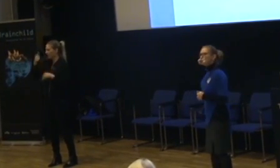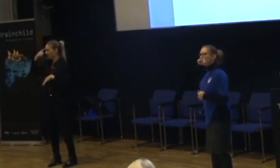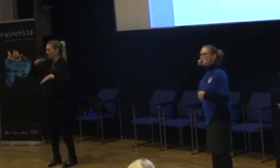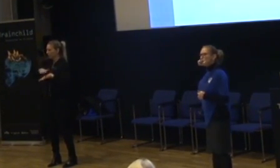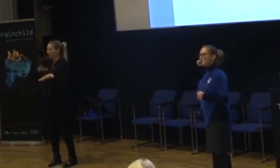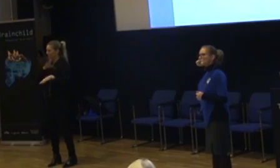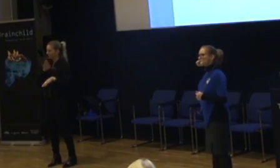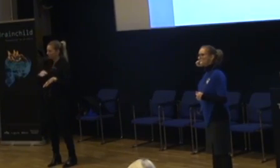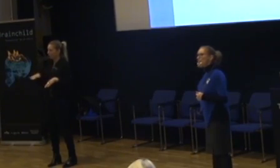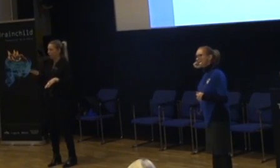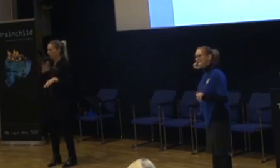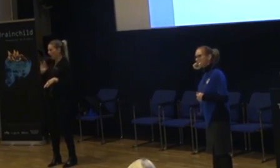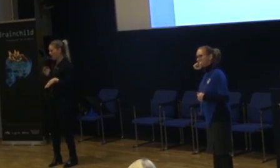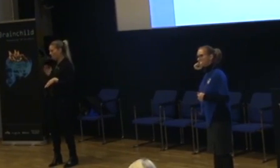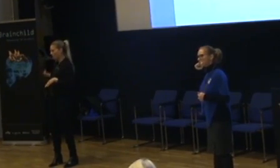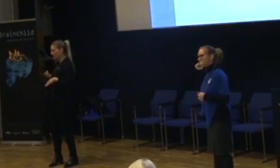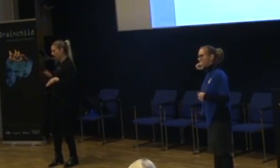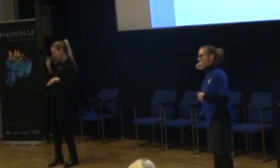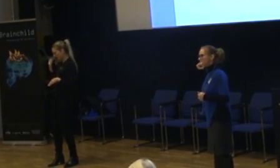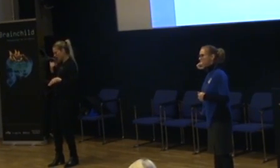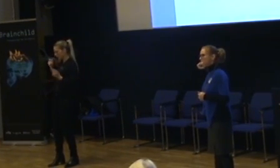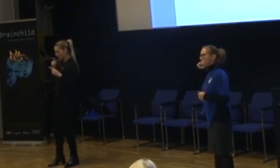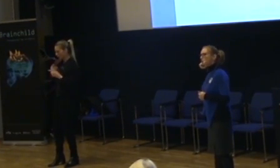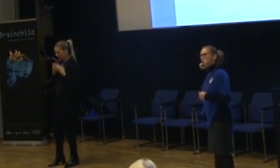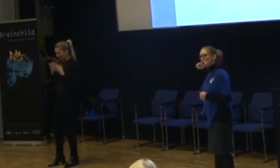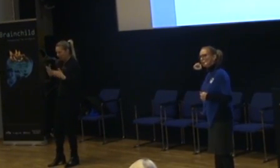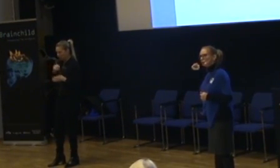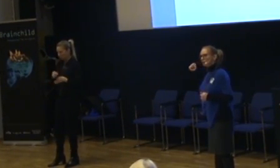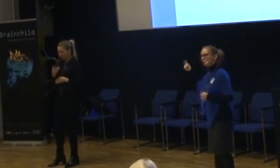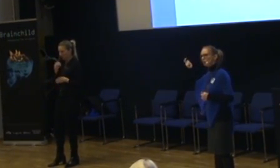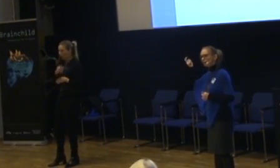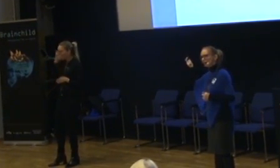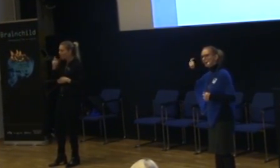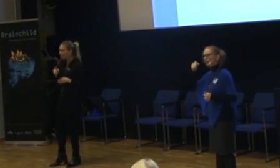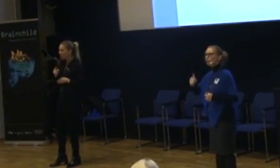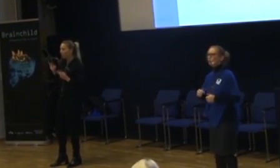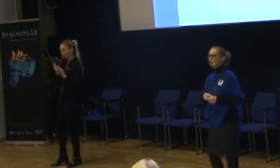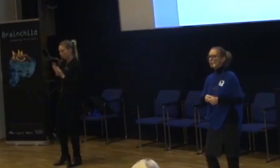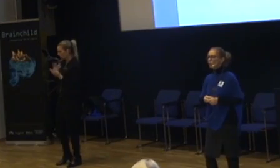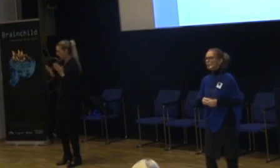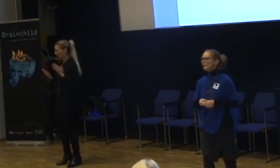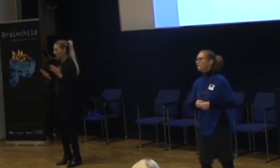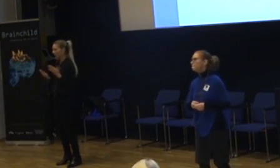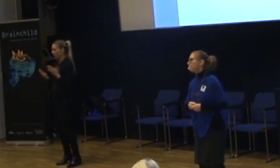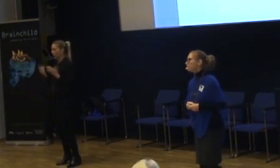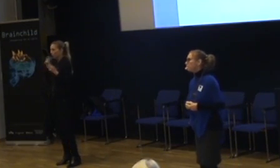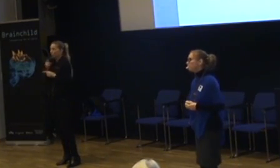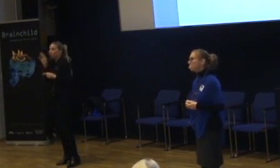finns ju barn som har hermonisk kapacitet men inte kan läsa de här 3. Men det betyder inte att de inte kan lyssna på